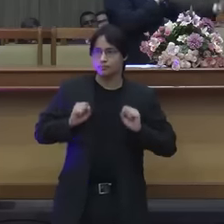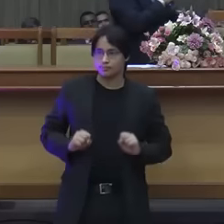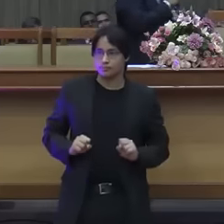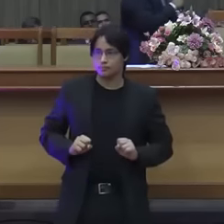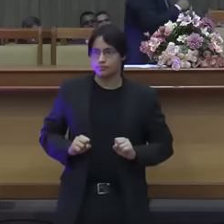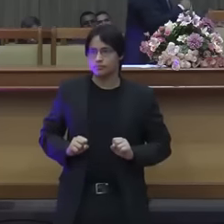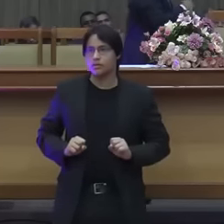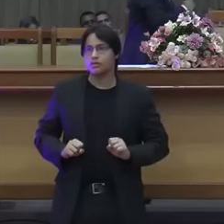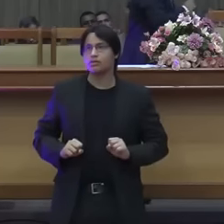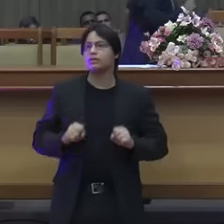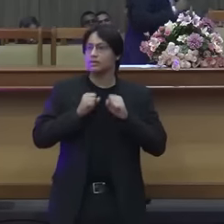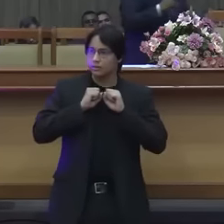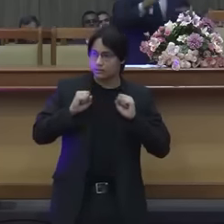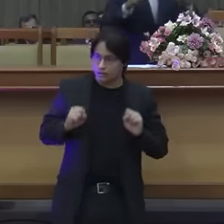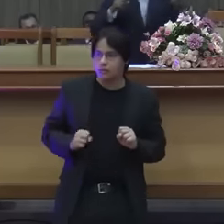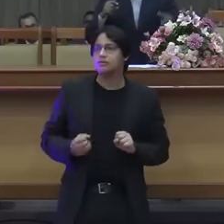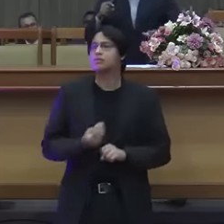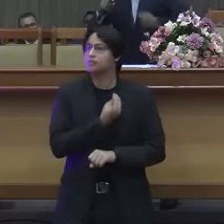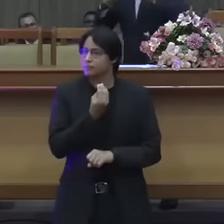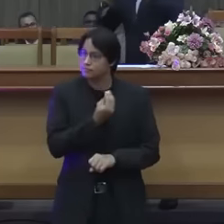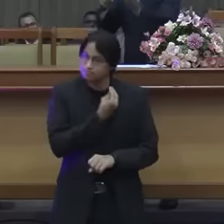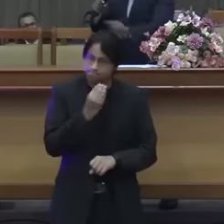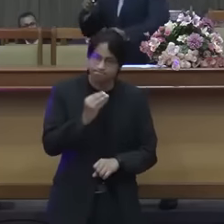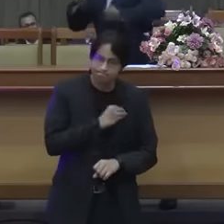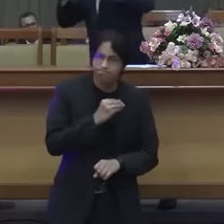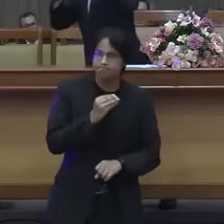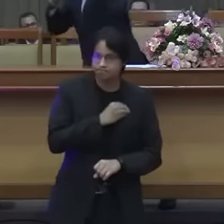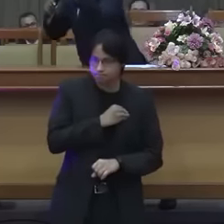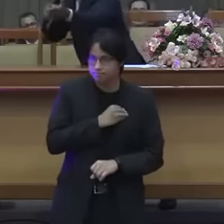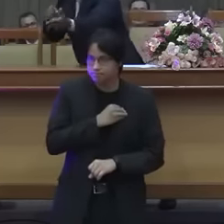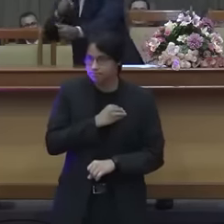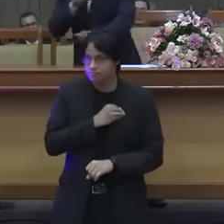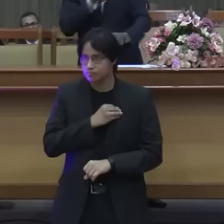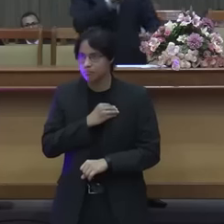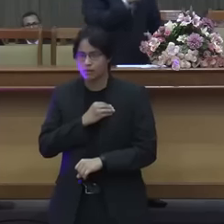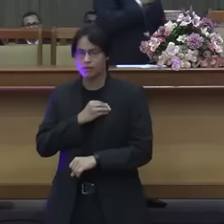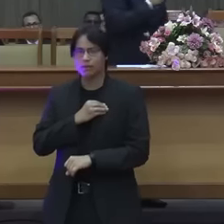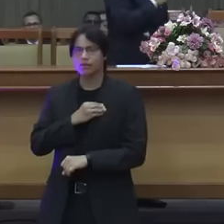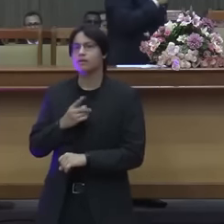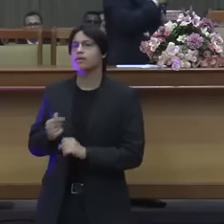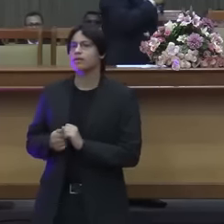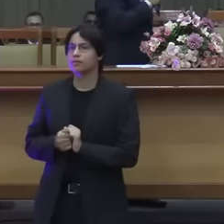em pecado se valendo da miséria dos pobres